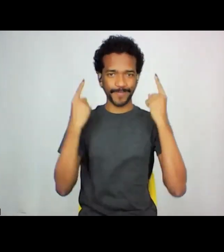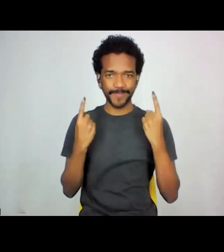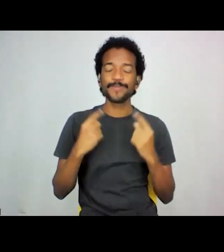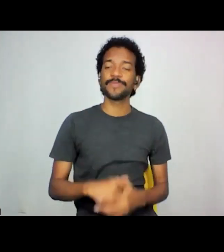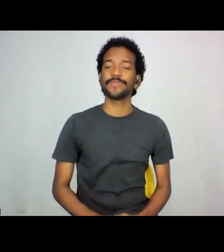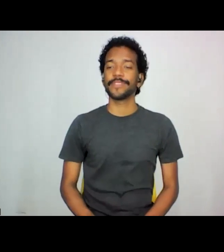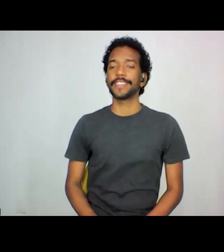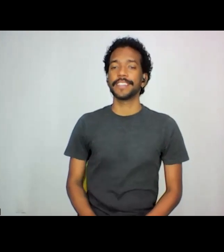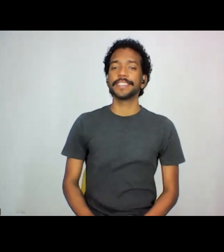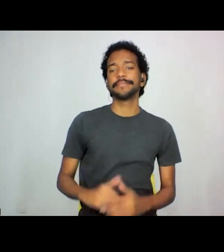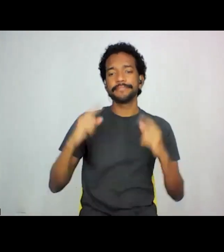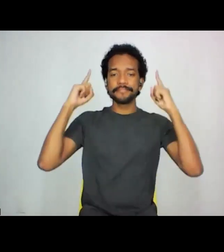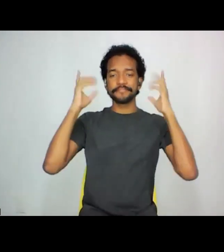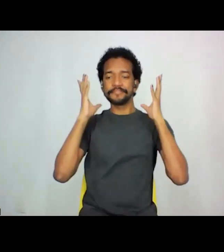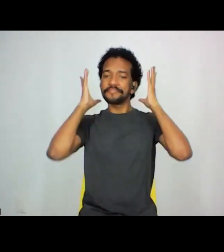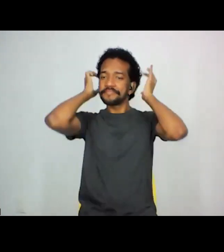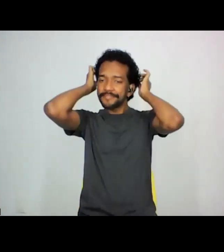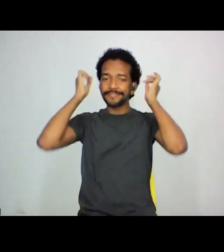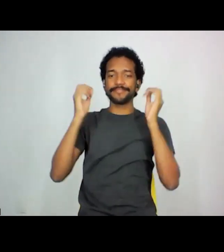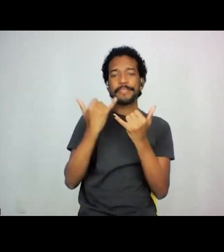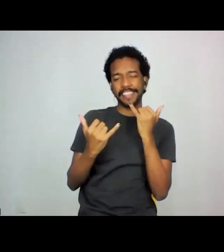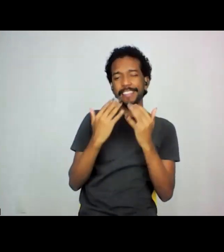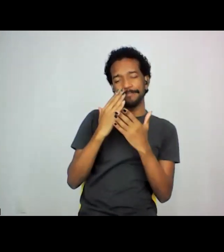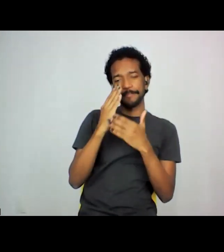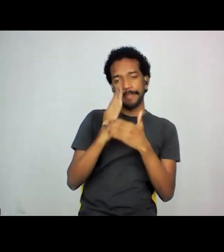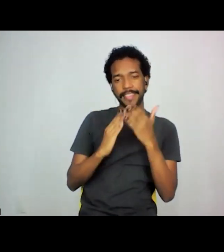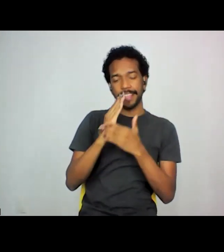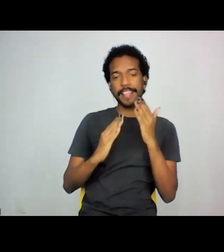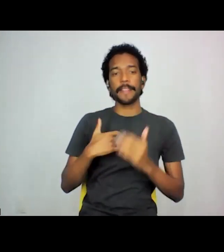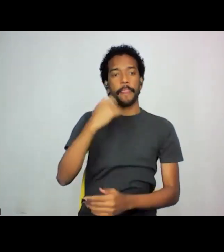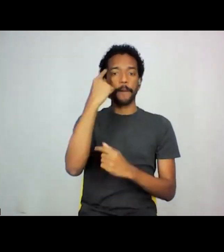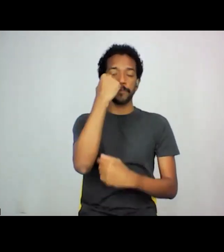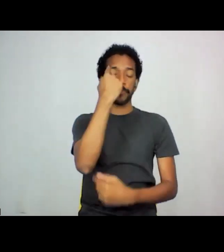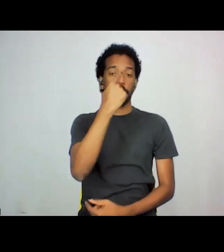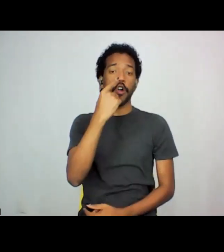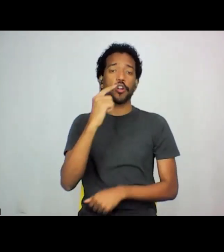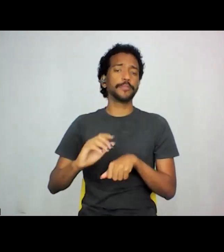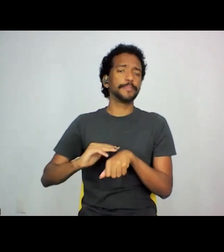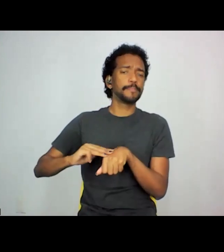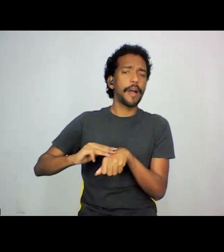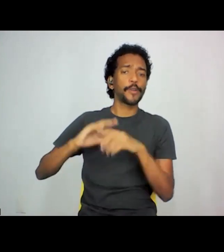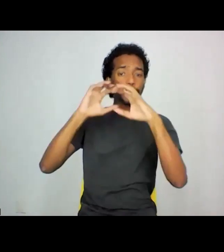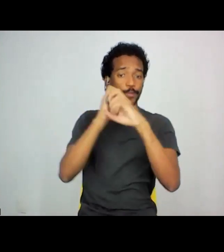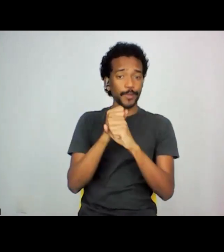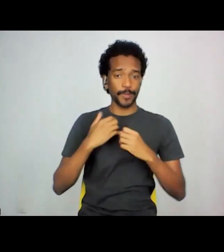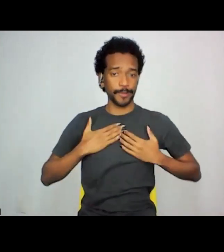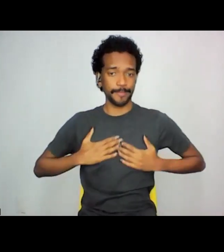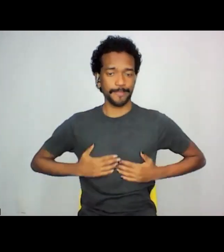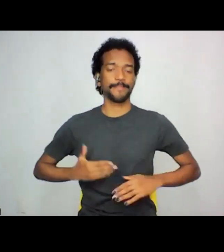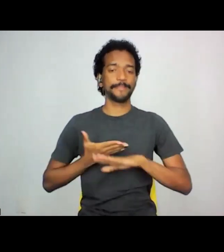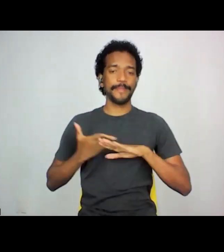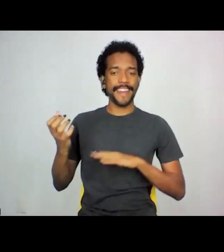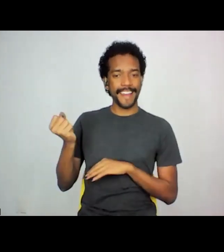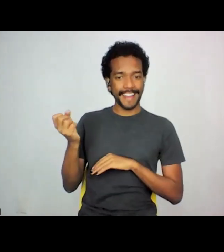que estão parcialmente presos. Eu tenho olhos castanhos escuros também. Estou usando uma blusa branca, uma jaqueta jeans.